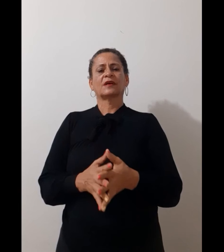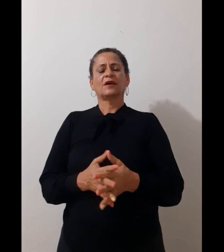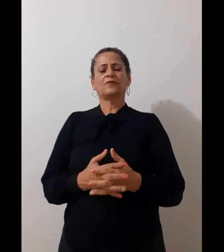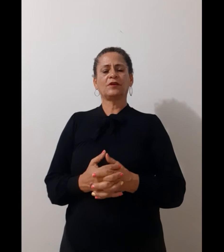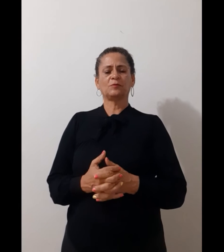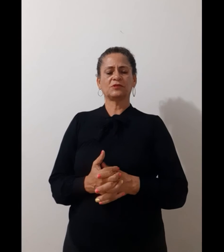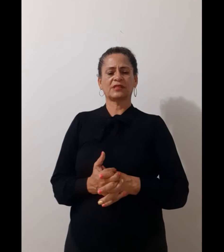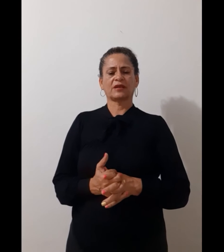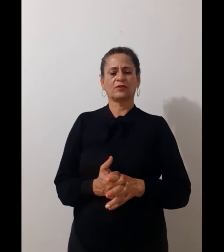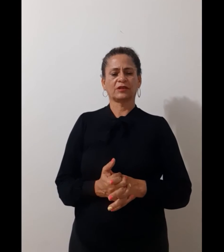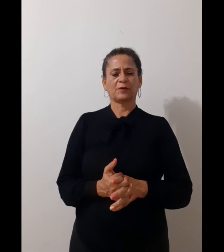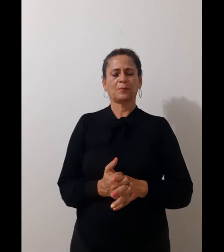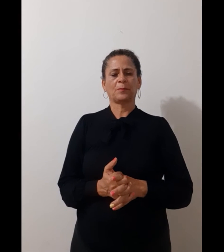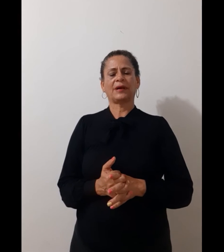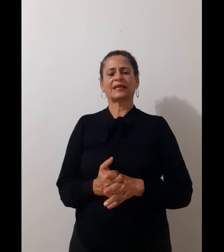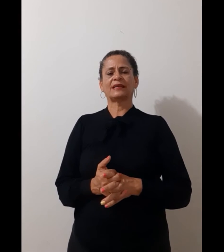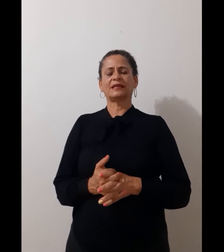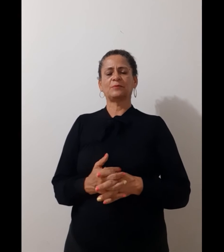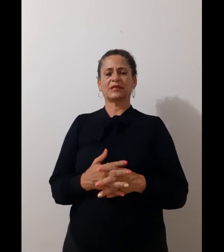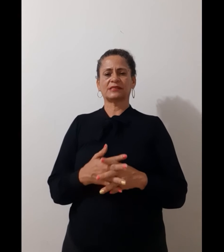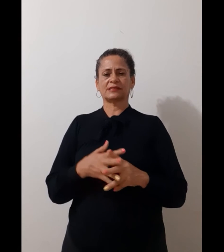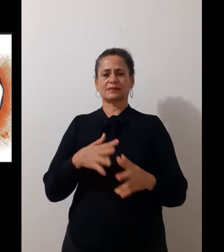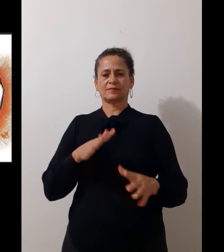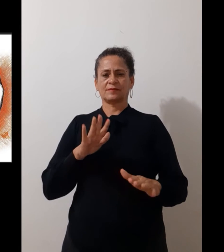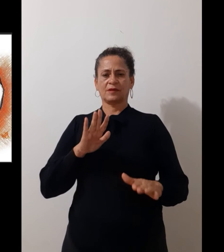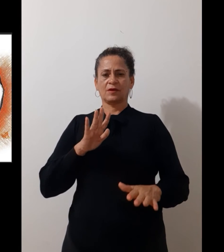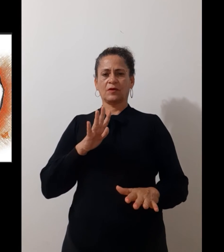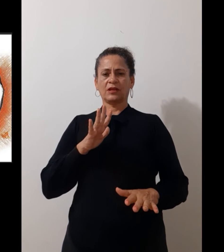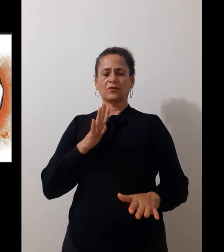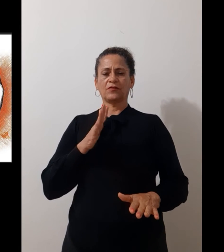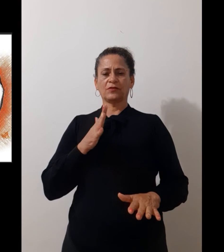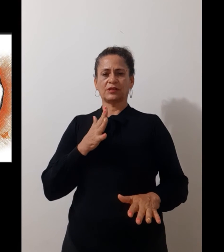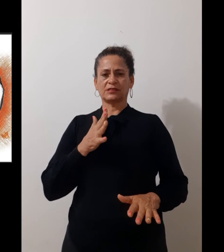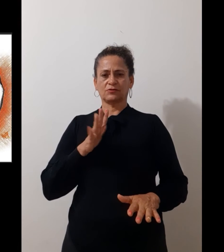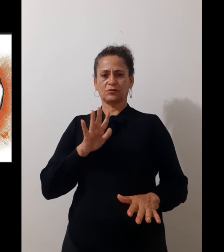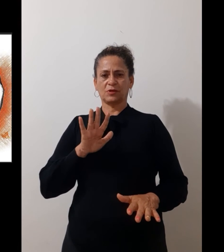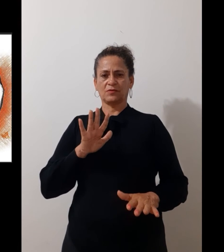Vamos agora para libras. Olhe a configuração de mão.